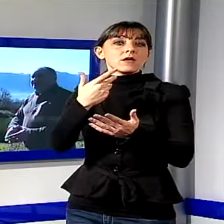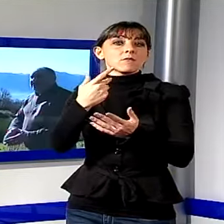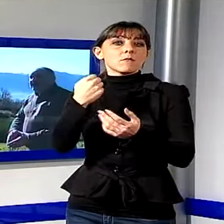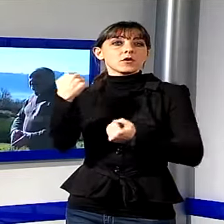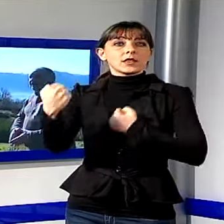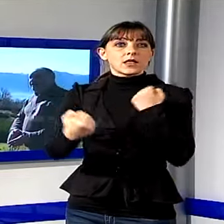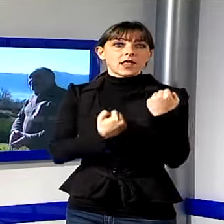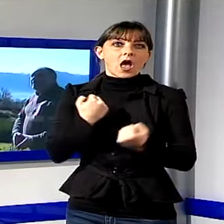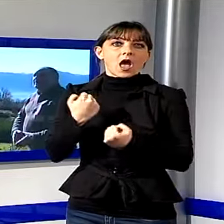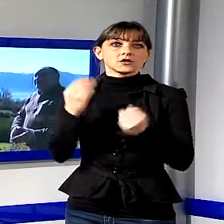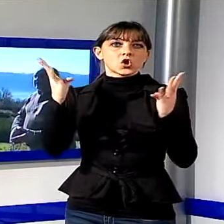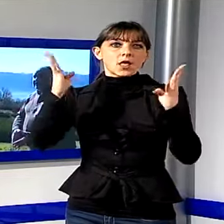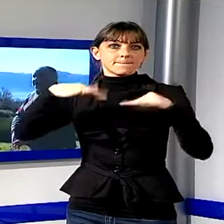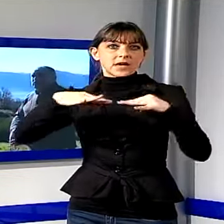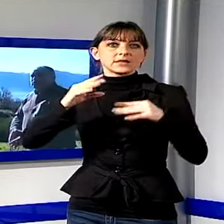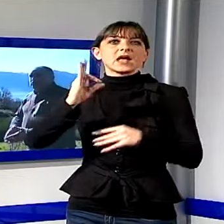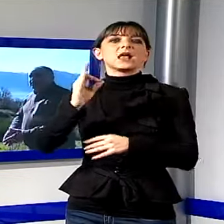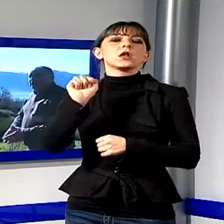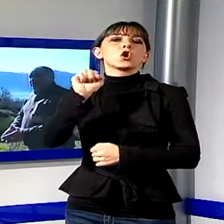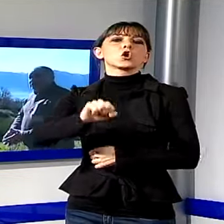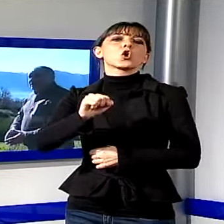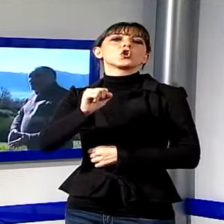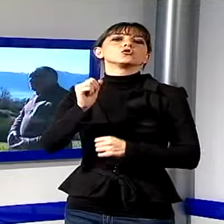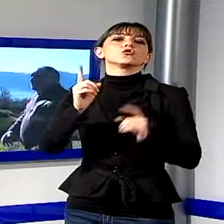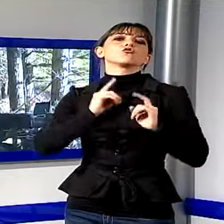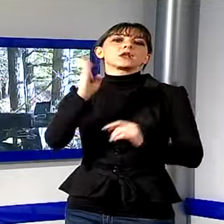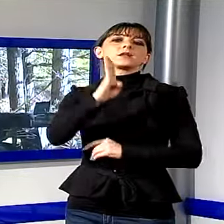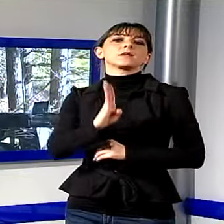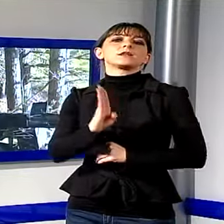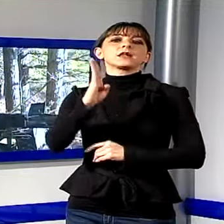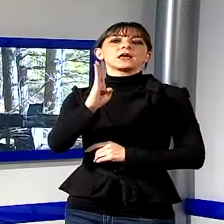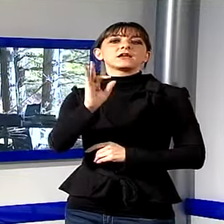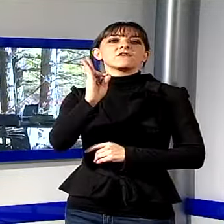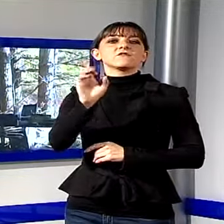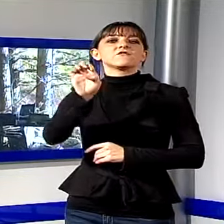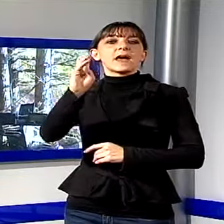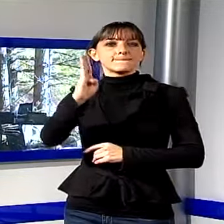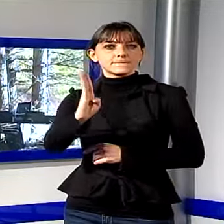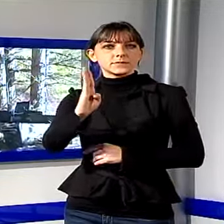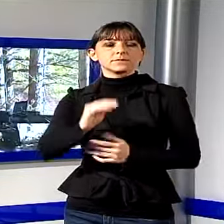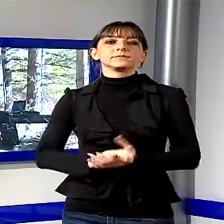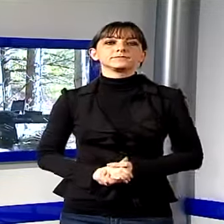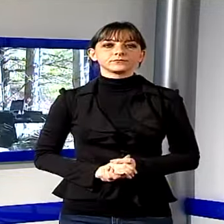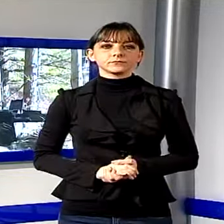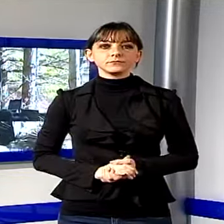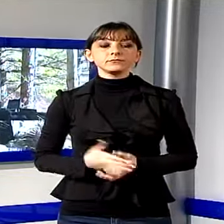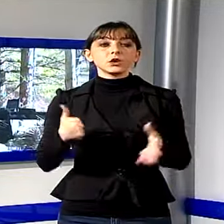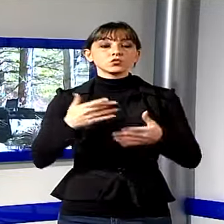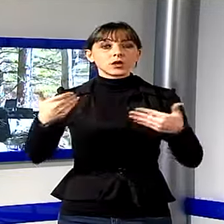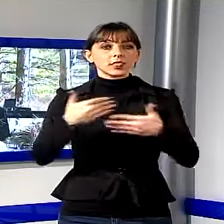brasiliani della FEB nel 30-31 ottobre del 1944. Durante la mattinata sono state ricreate anche alcune scene della battaglia di